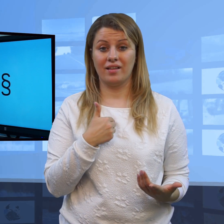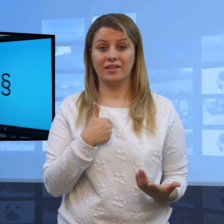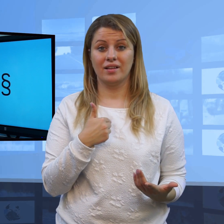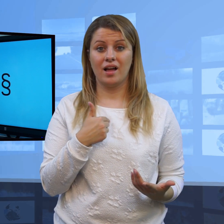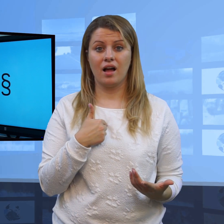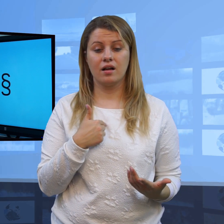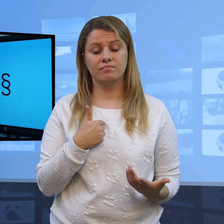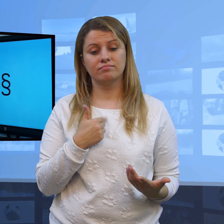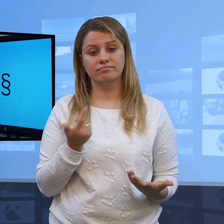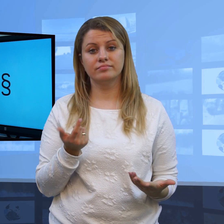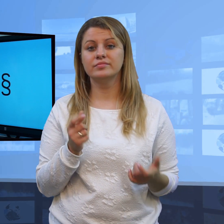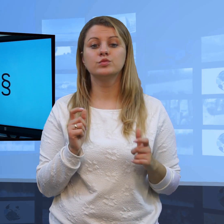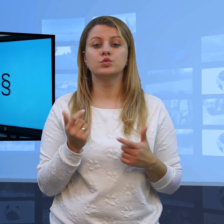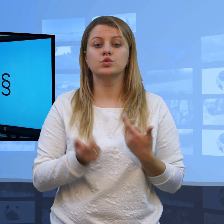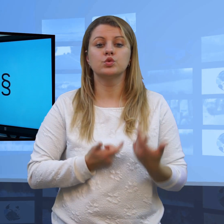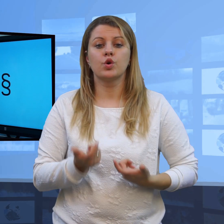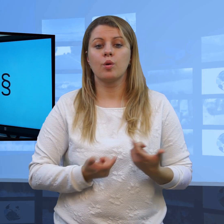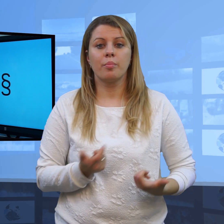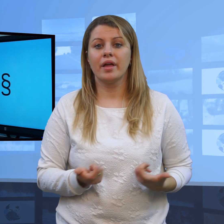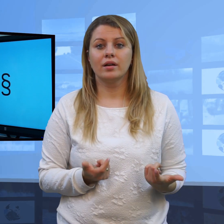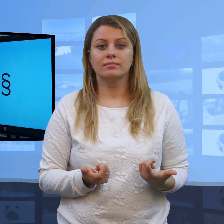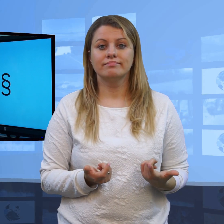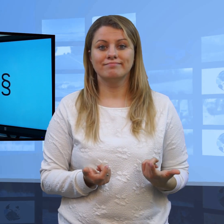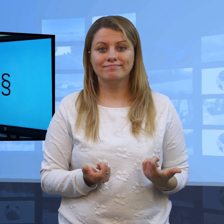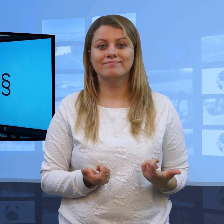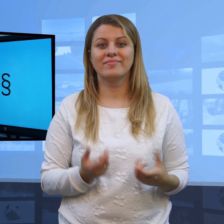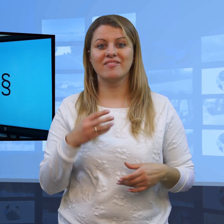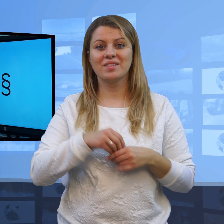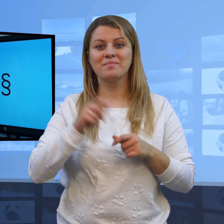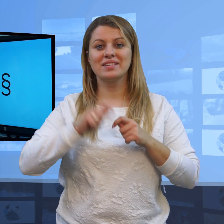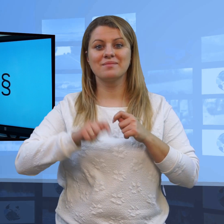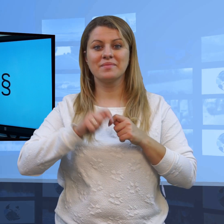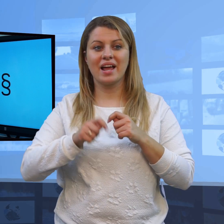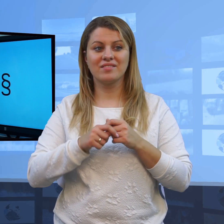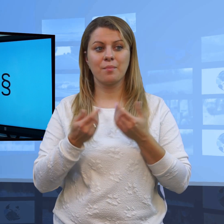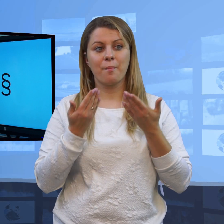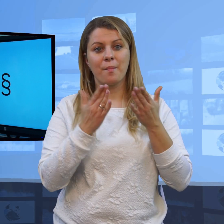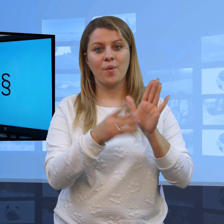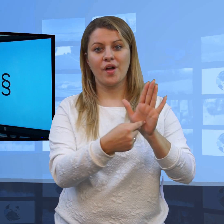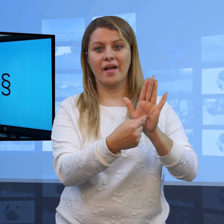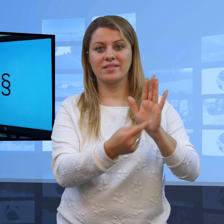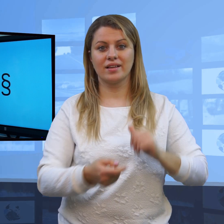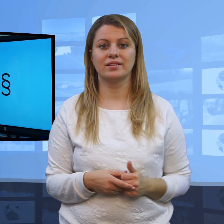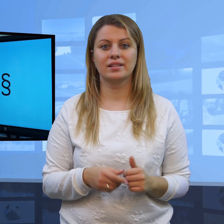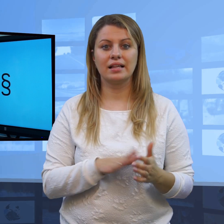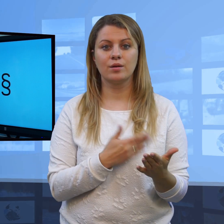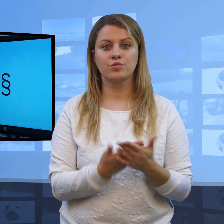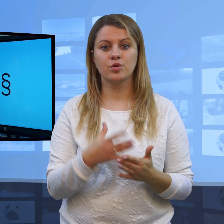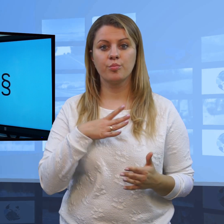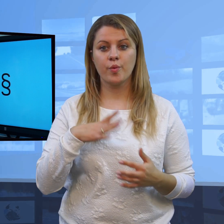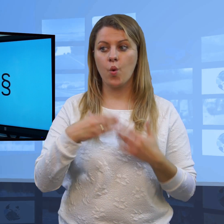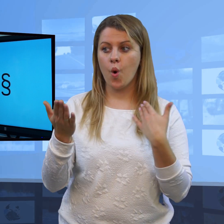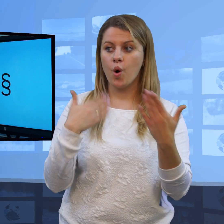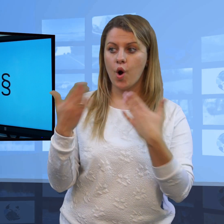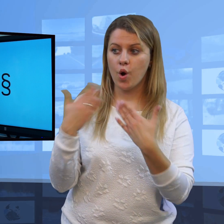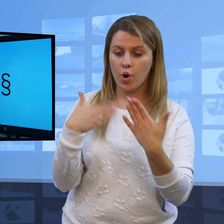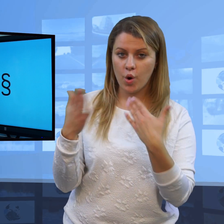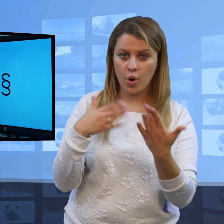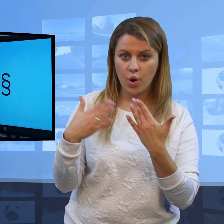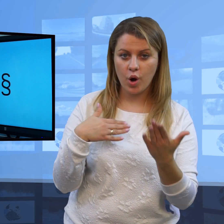efekt po zmontowaniu, jeżeli sobie tego dana osoba